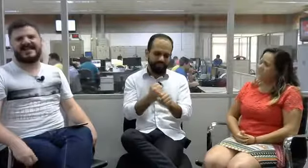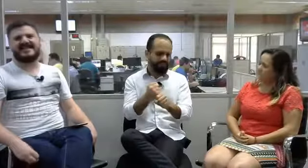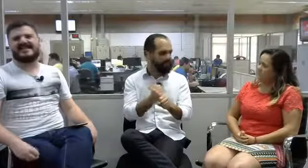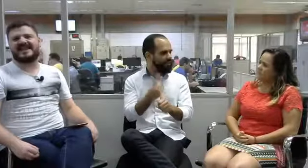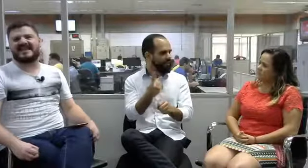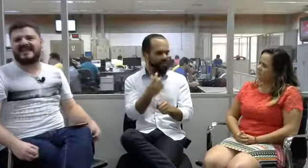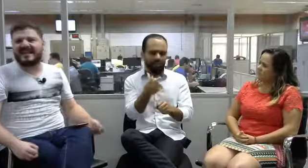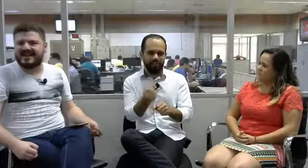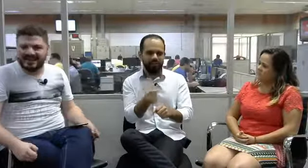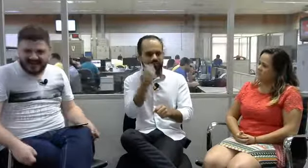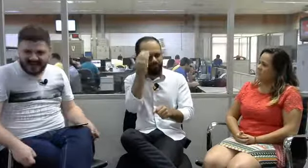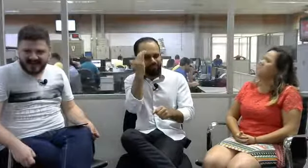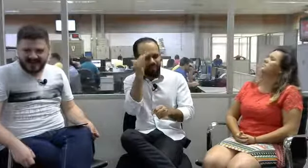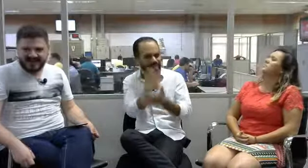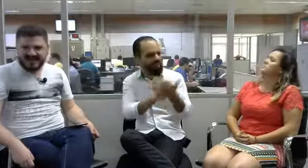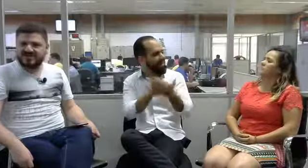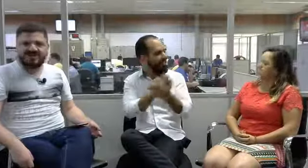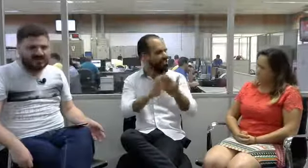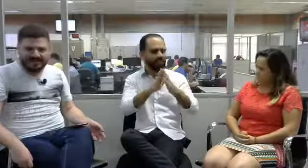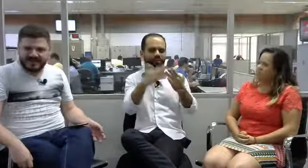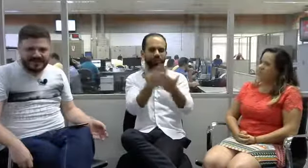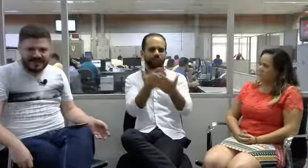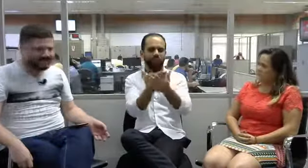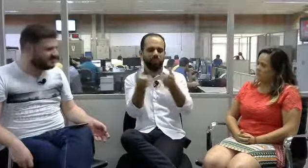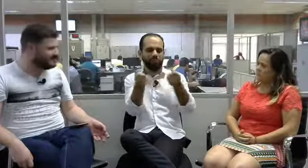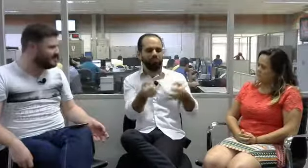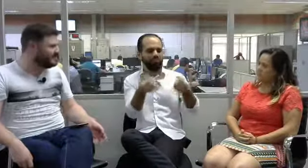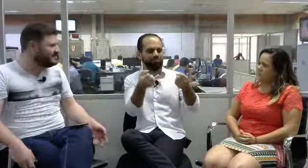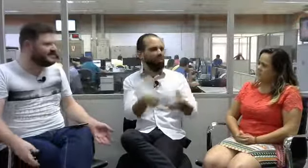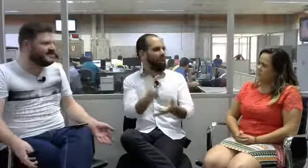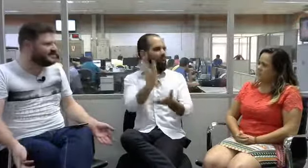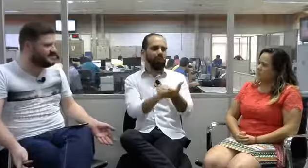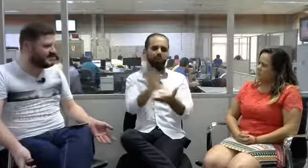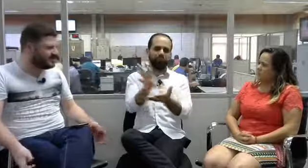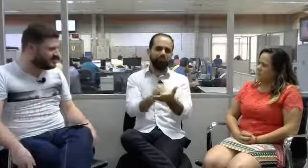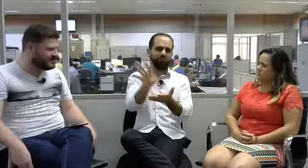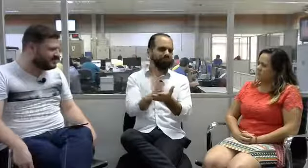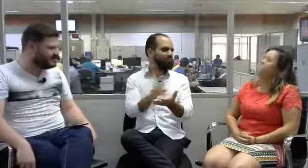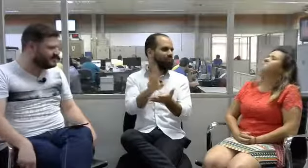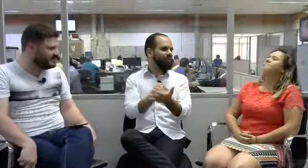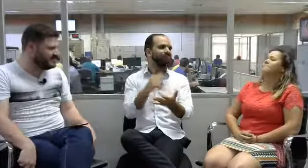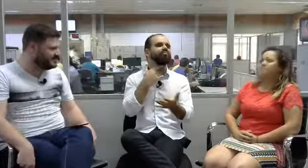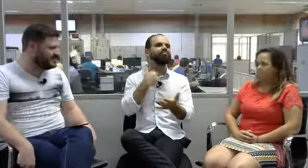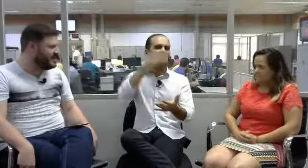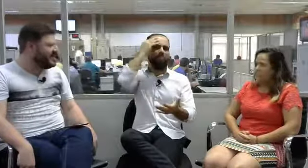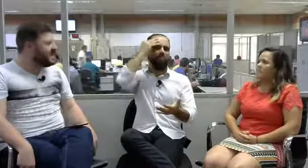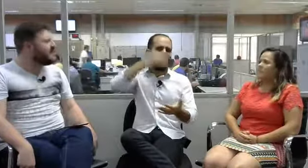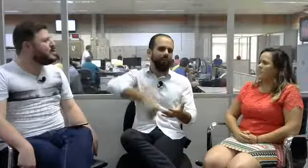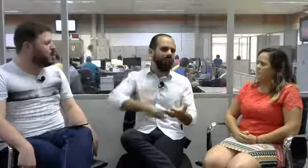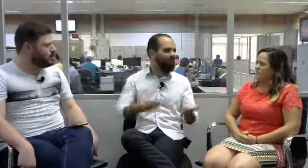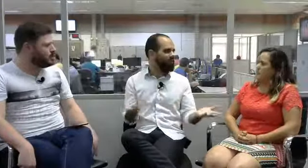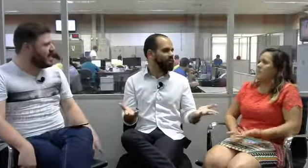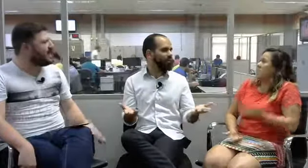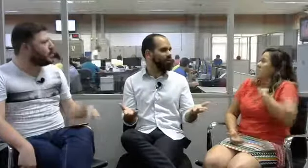entender ninguém, só copiando. É um desestimulador. E hoje, ela como